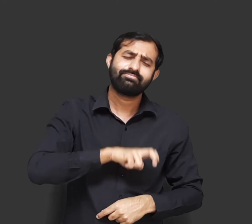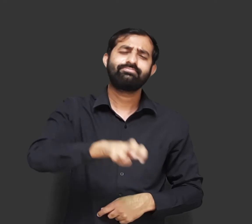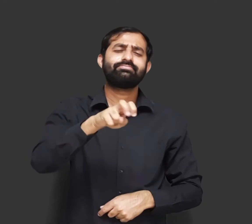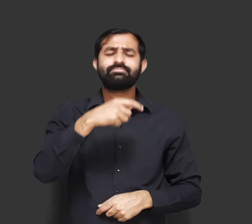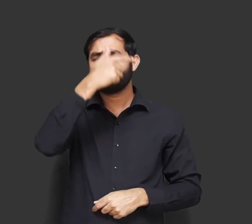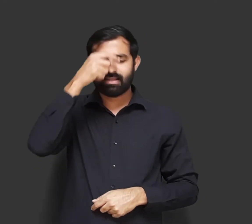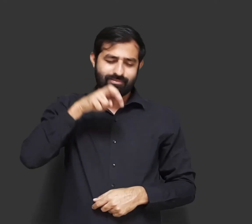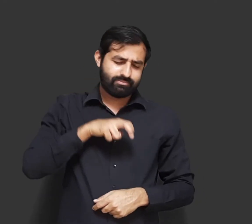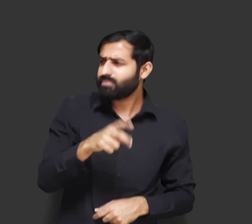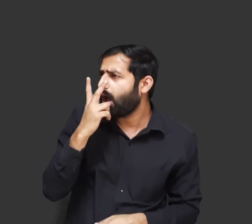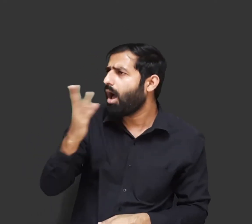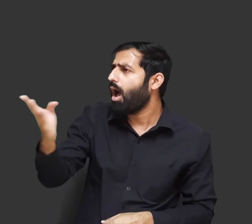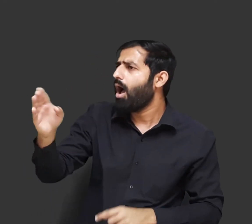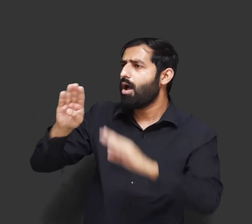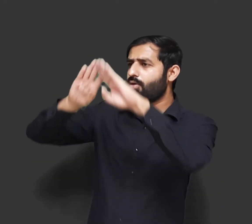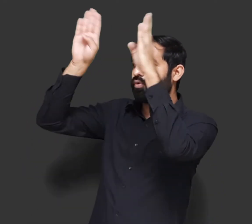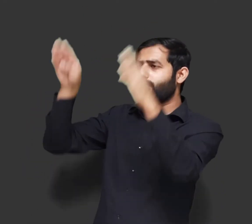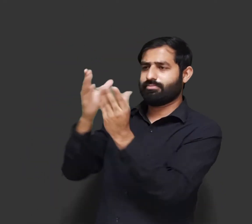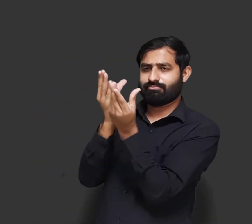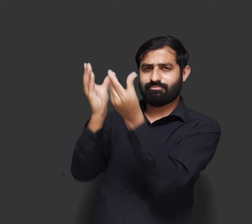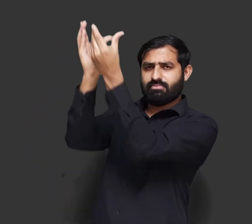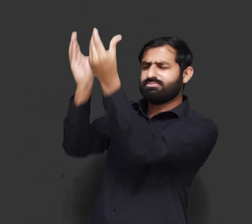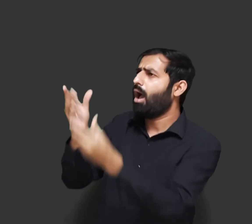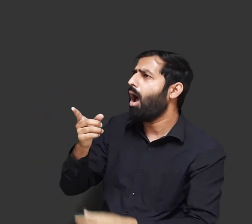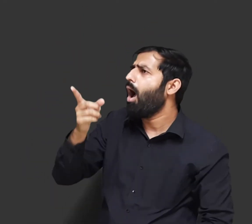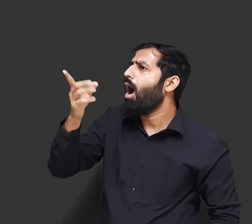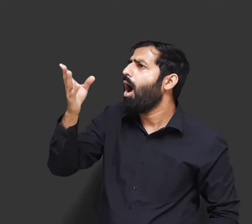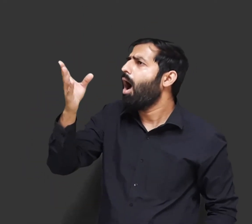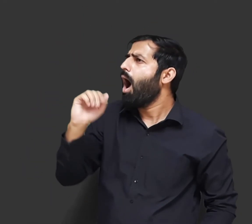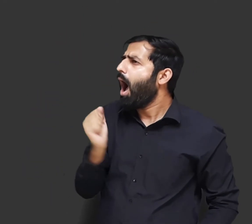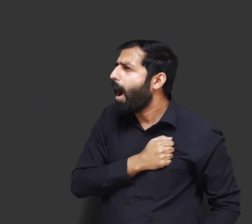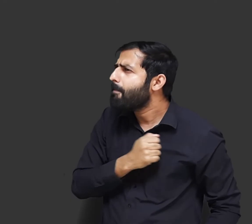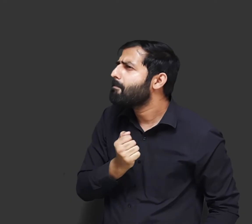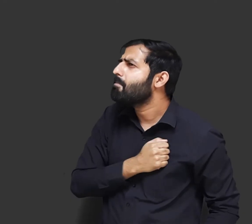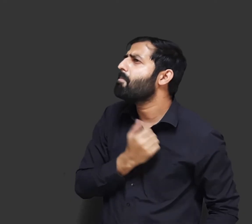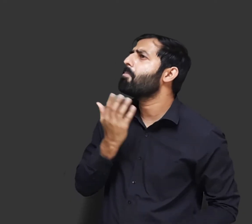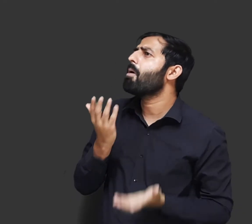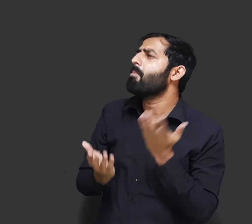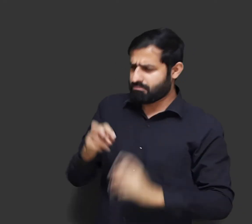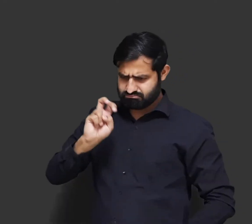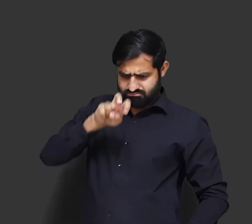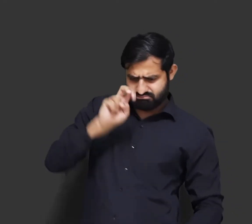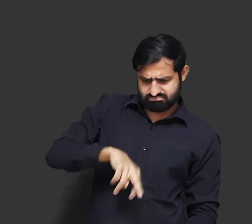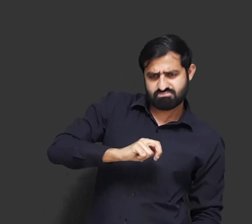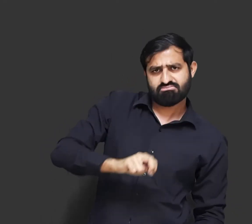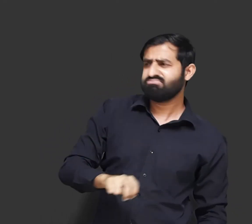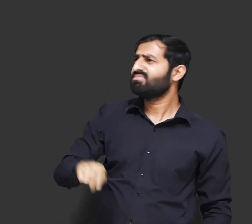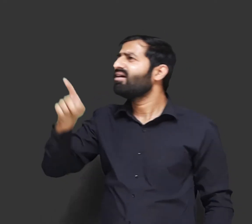एक दिन उसे रास्ते में एक दुकान पर नौका दिखाए दिया वह देख उसने कहा यह तो मेरा है वह जाकर उसने नौका